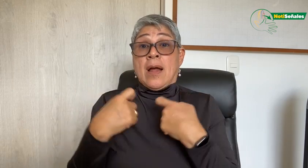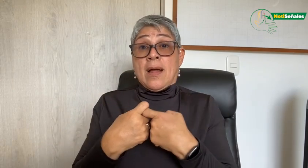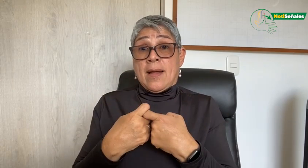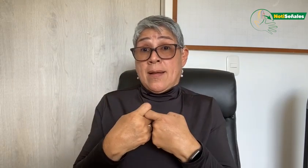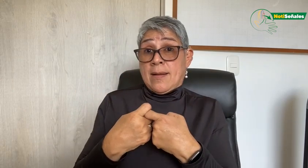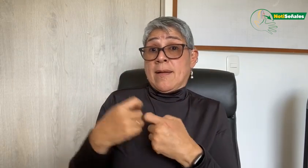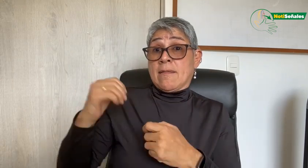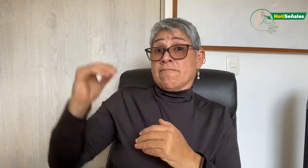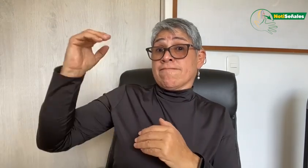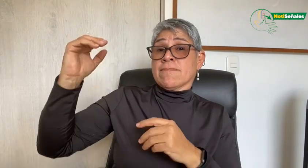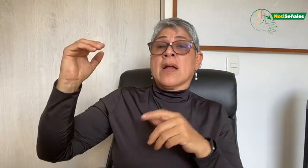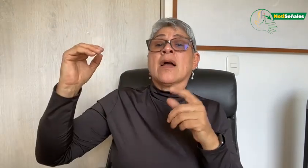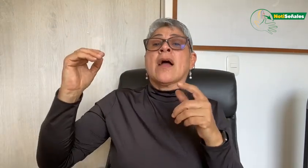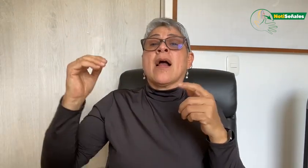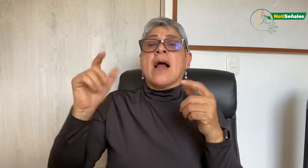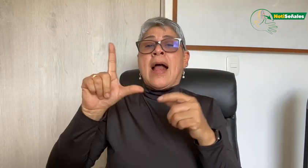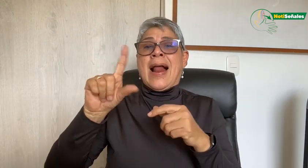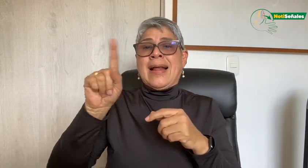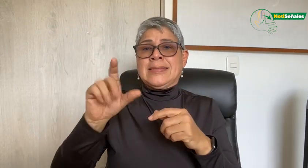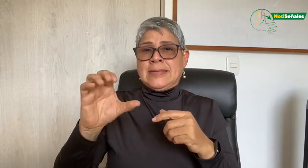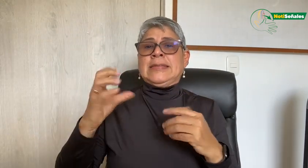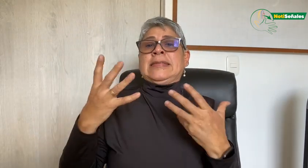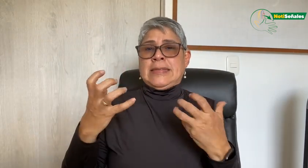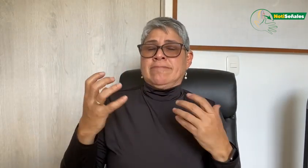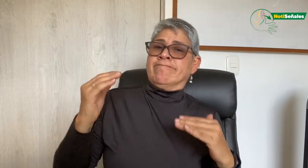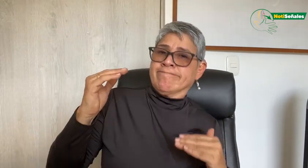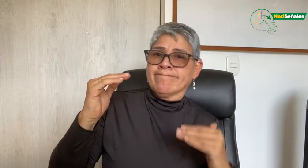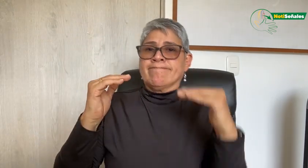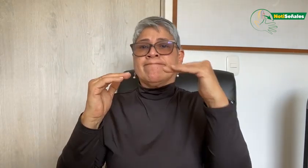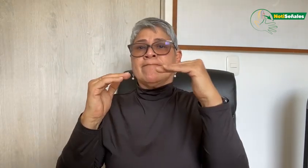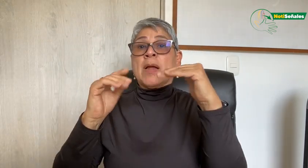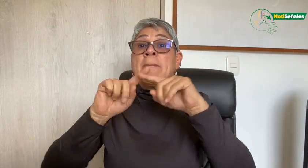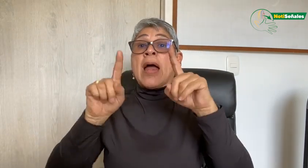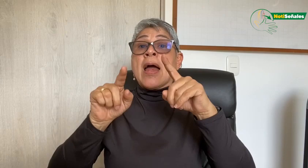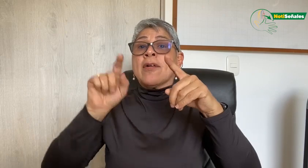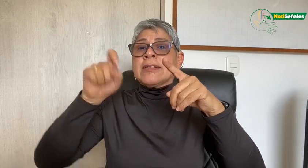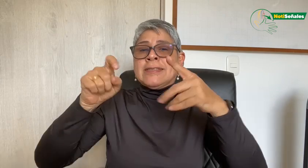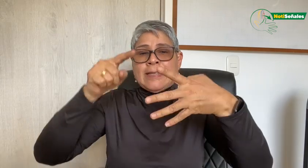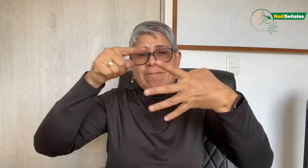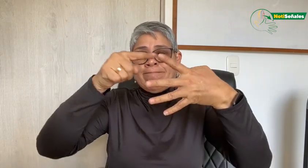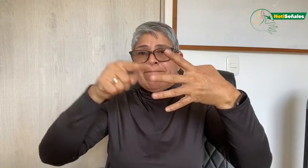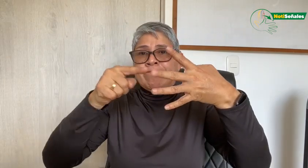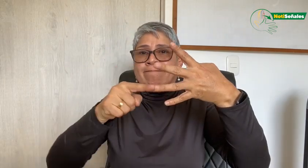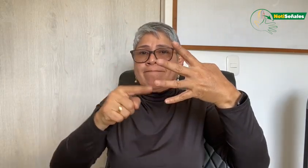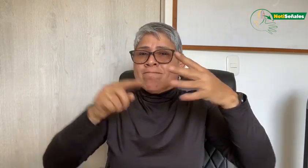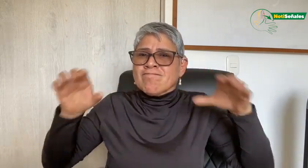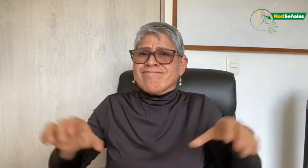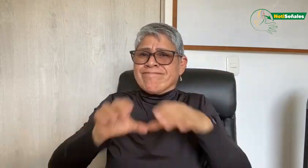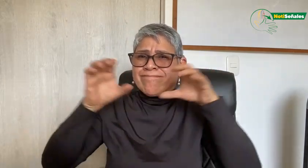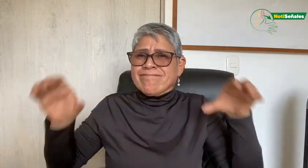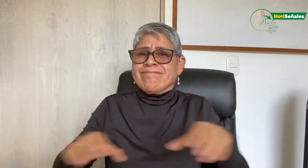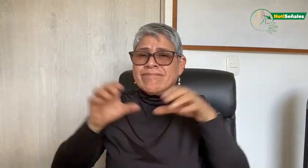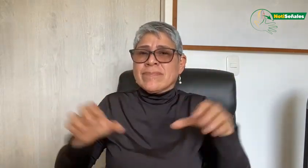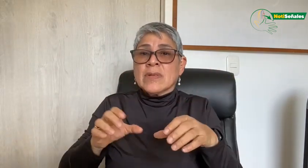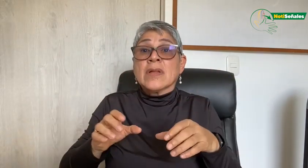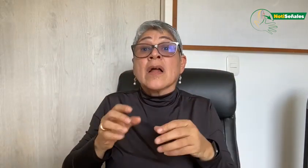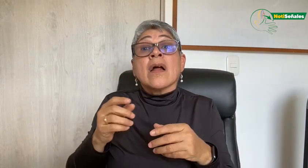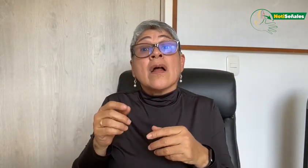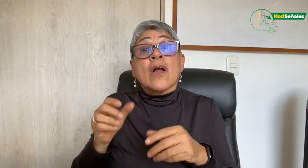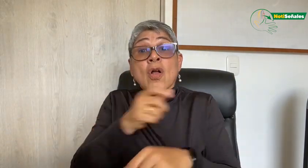aspecto se enfoca en elevar el estatus de la lengua de señas colombiana a la misma altura del español. Para ello